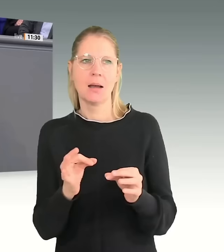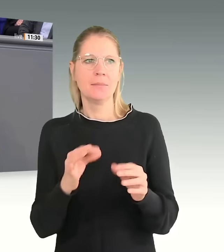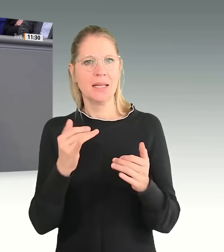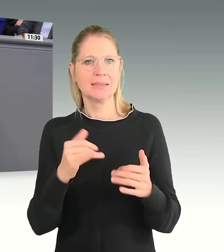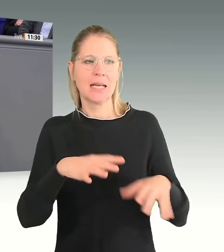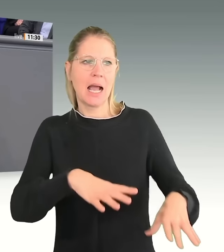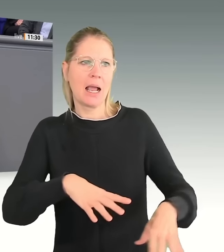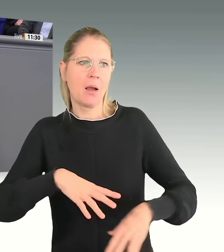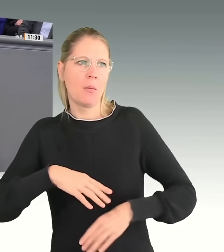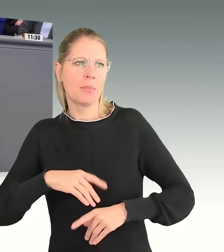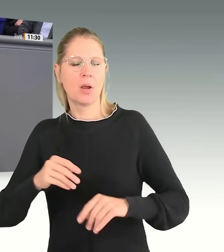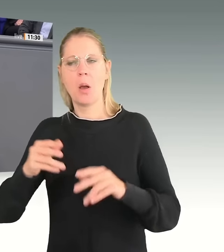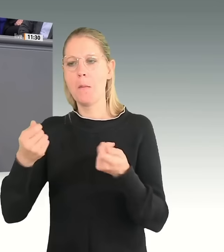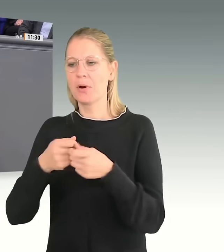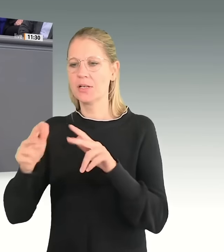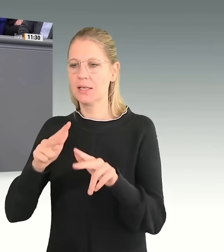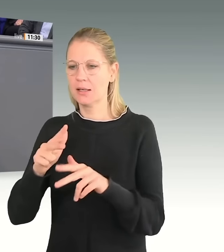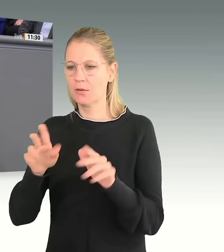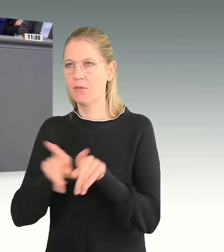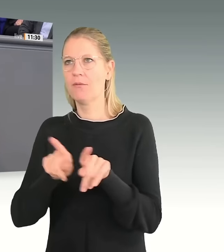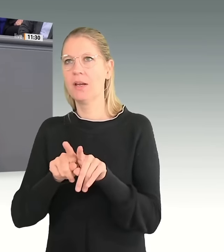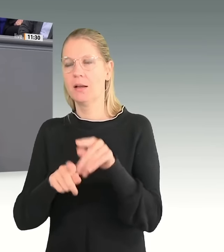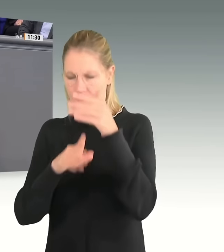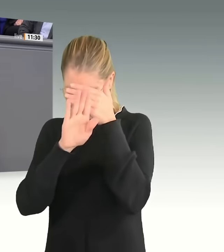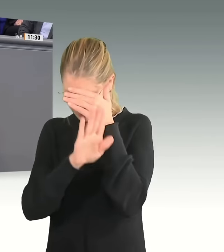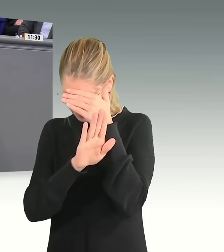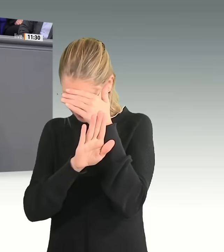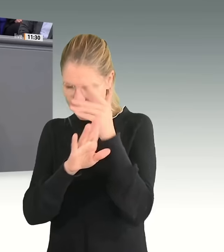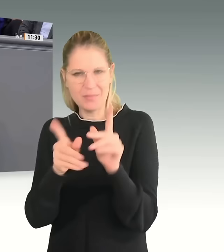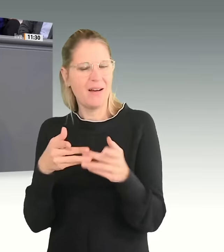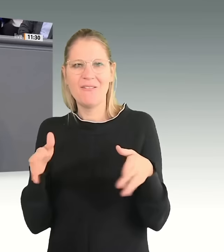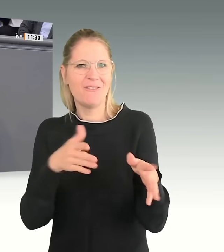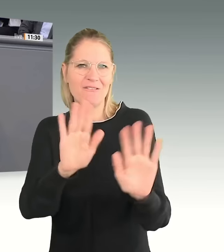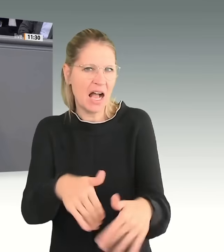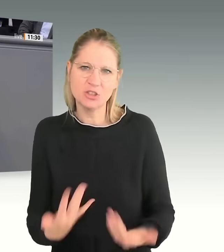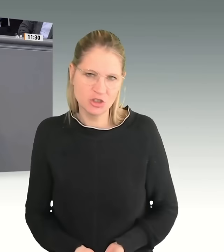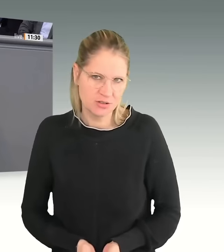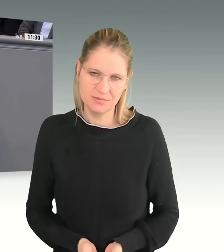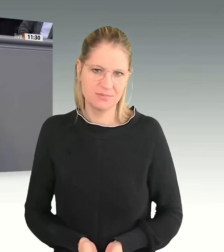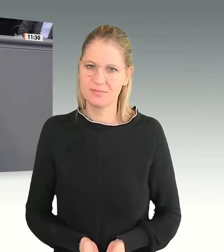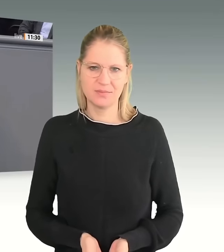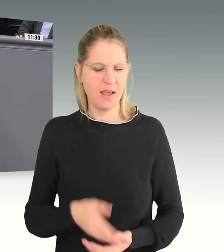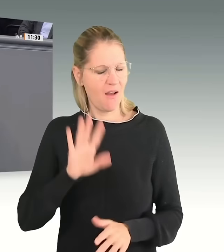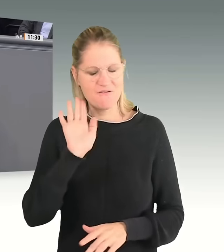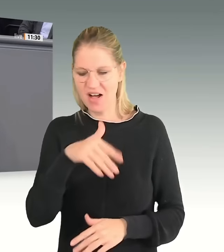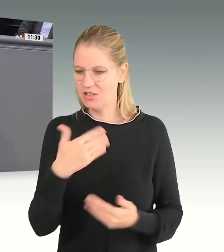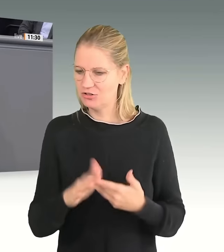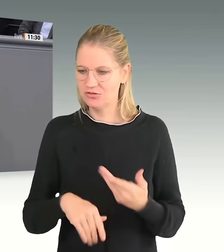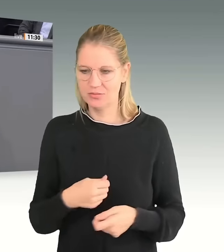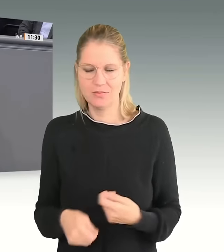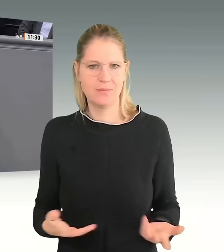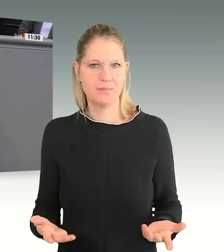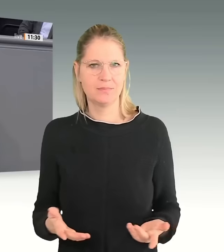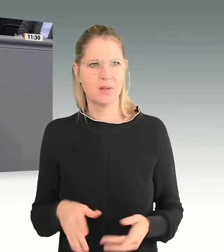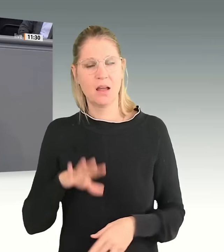liebe Bundesregierung. Das ist jetzt der falsche Weg. Zu groß ist die Unzufriedenheit